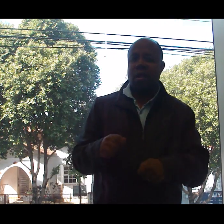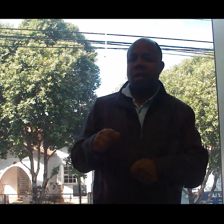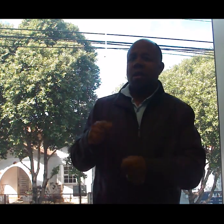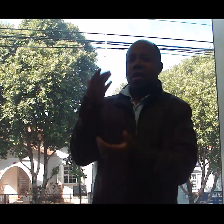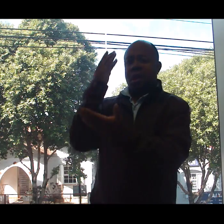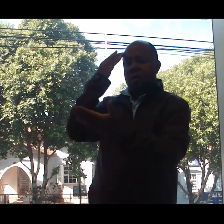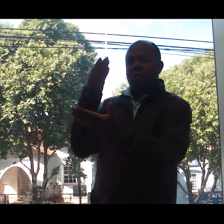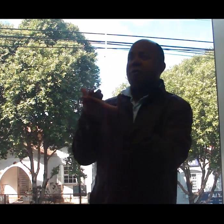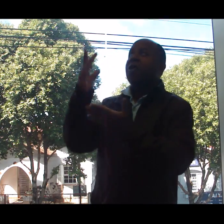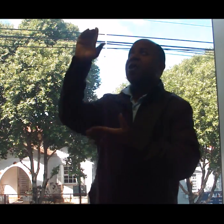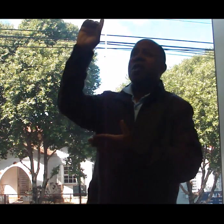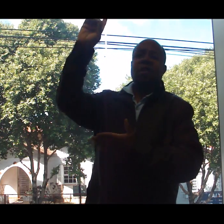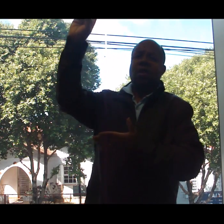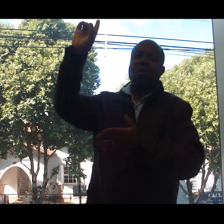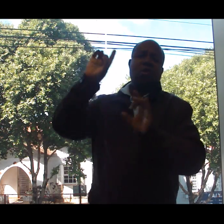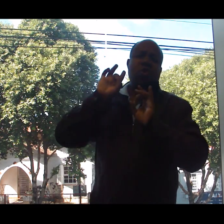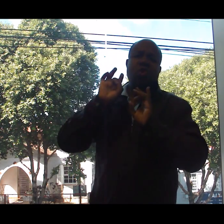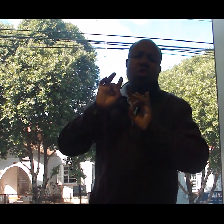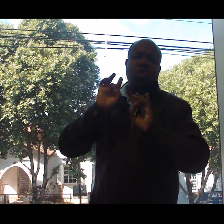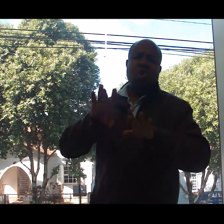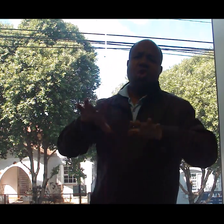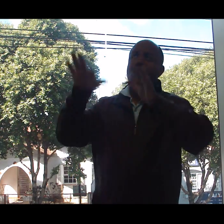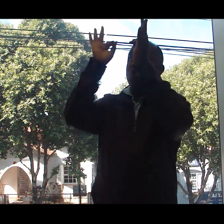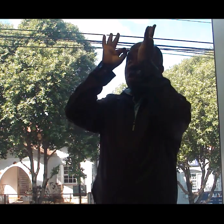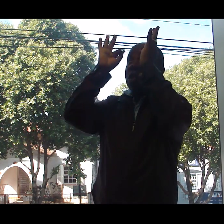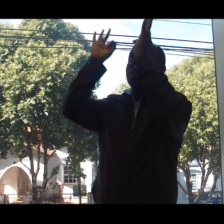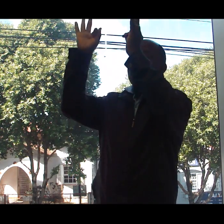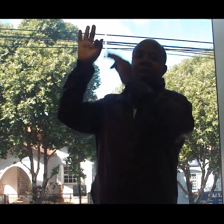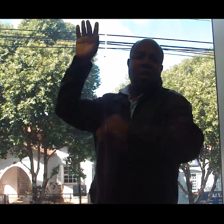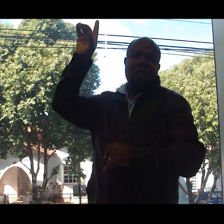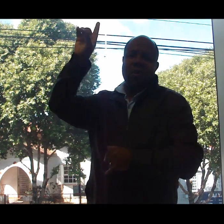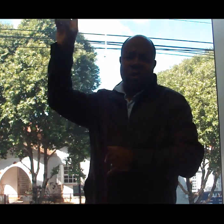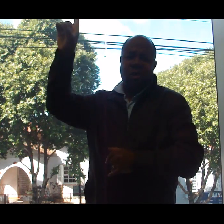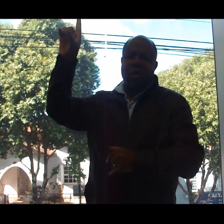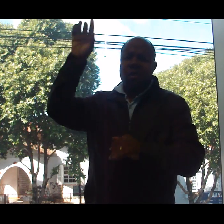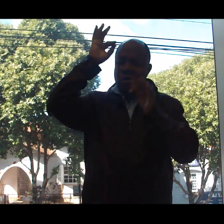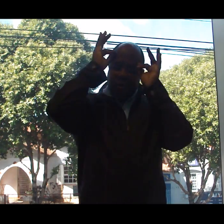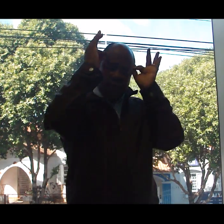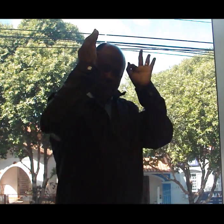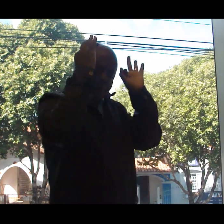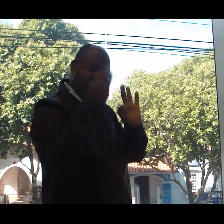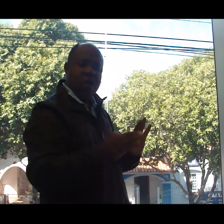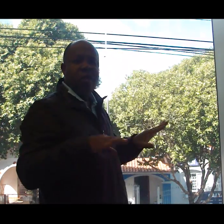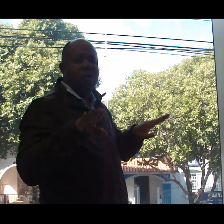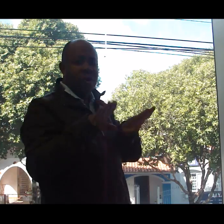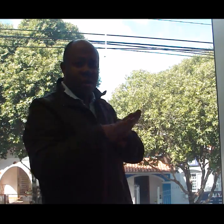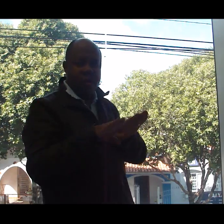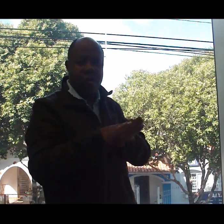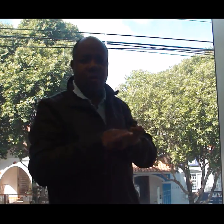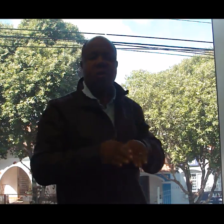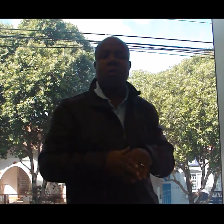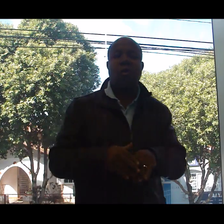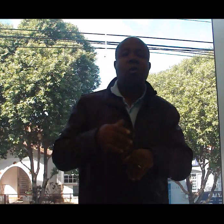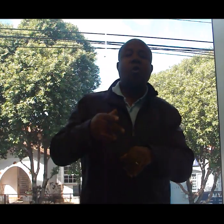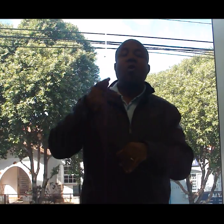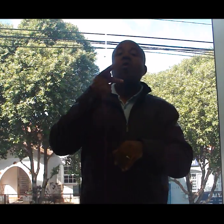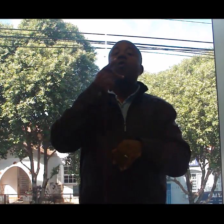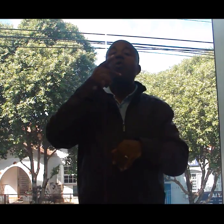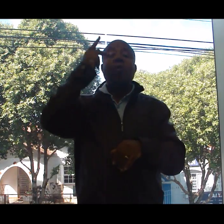ele diz em Provérbios capítulo 3 versículo 5 Não confie em seu próprio entendimento Ou seja, muitas vezes não